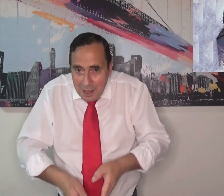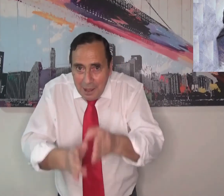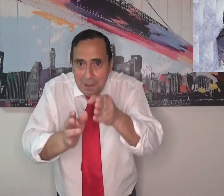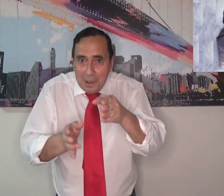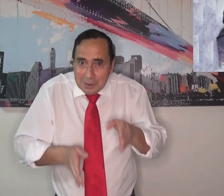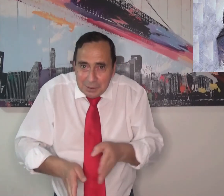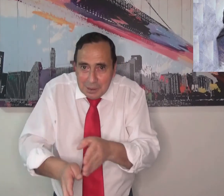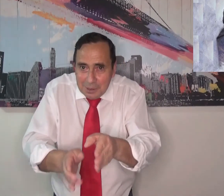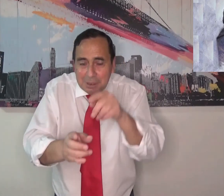También Jesús.